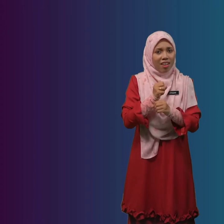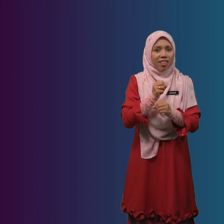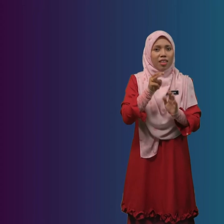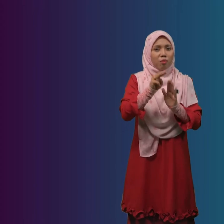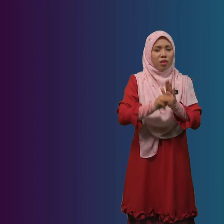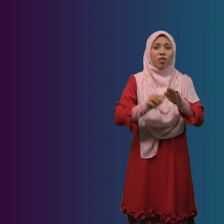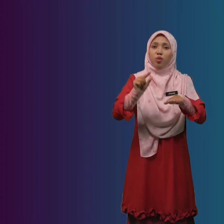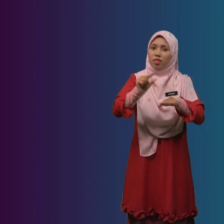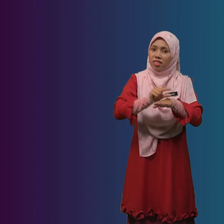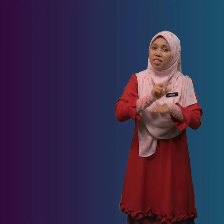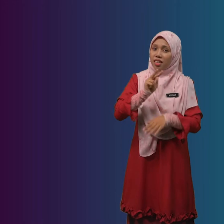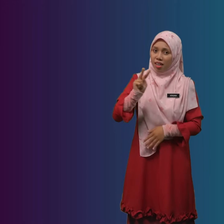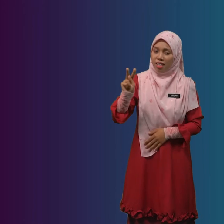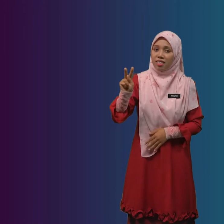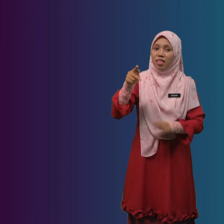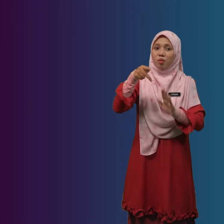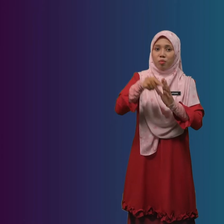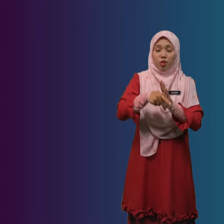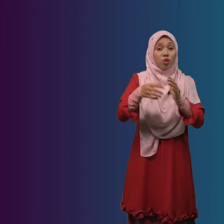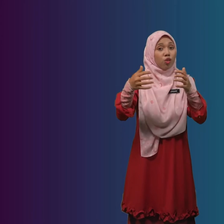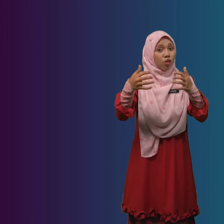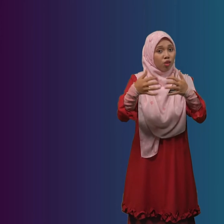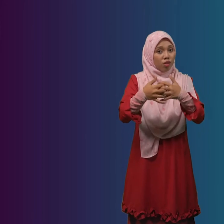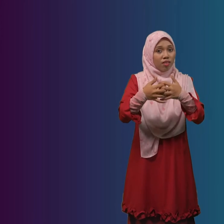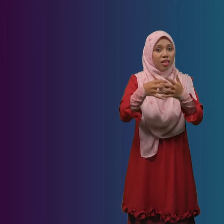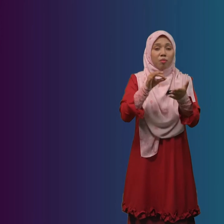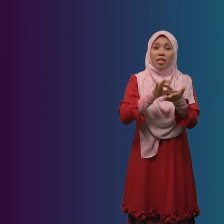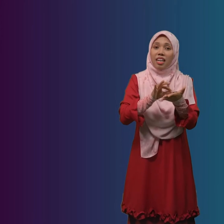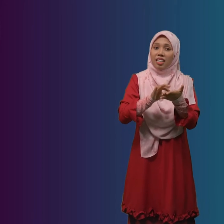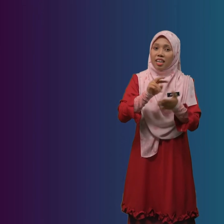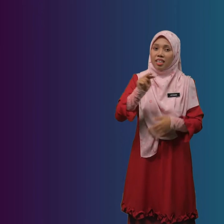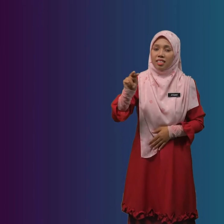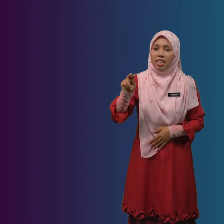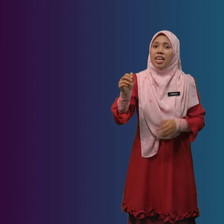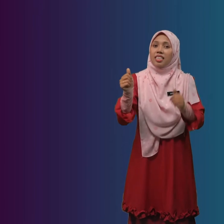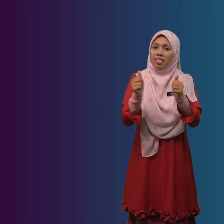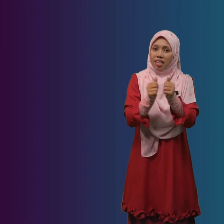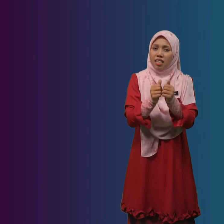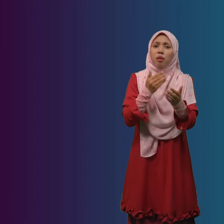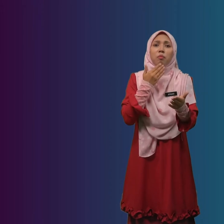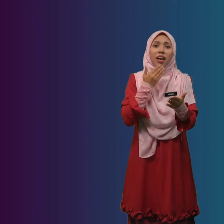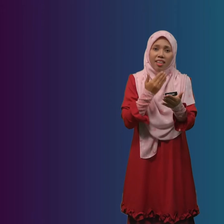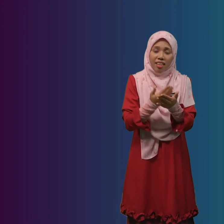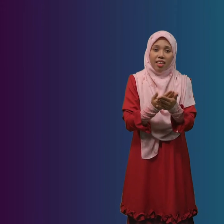Menggunakan Penjodoh Bilangan Dengan Baik